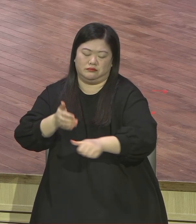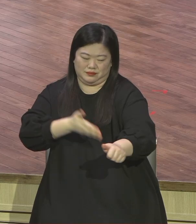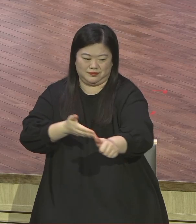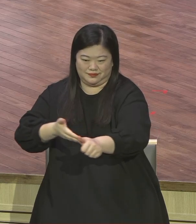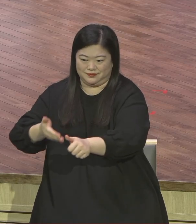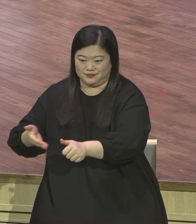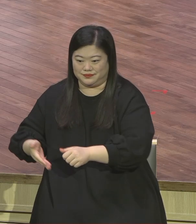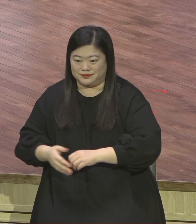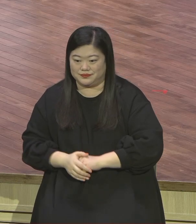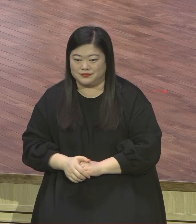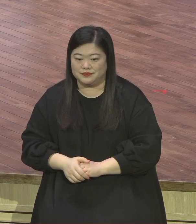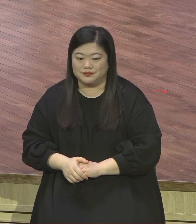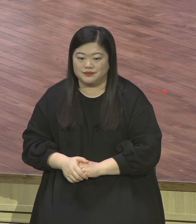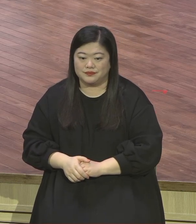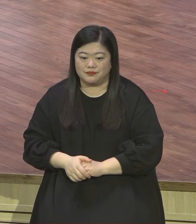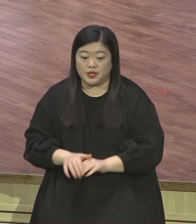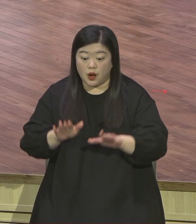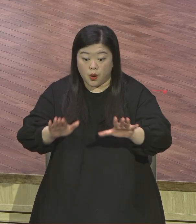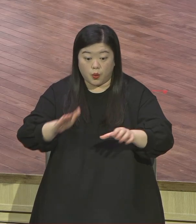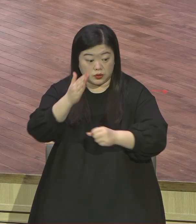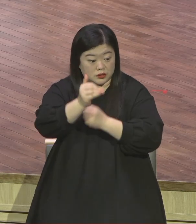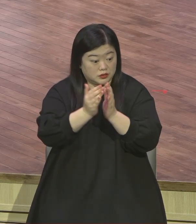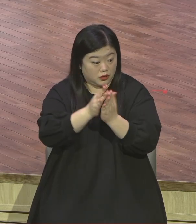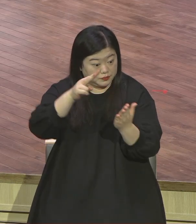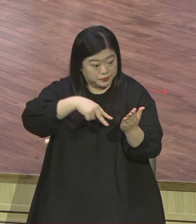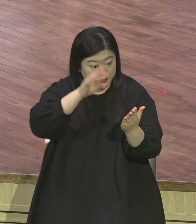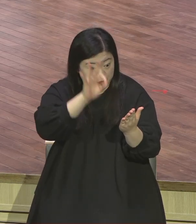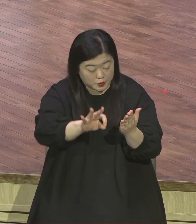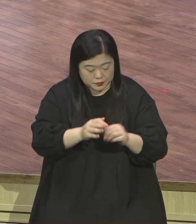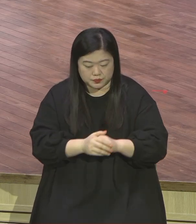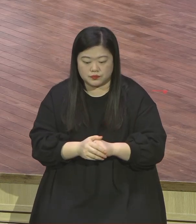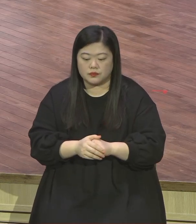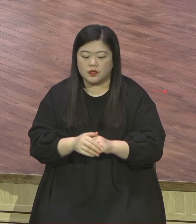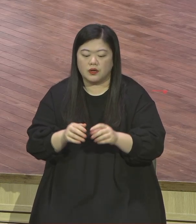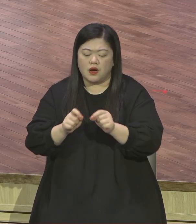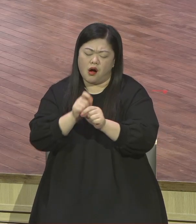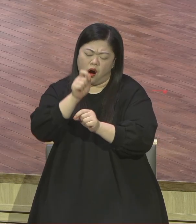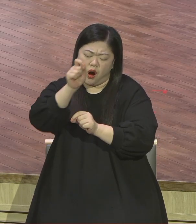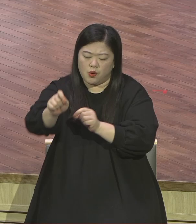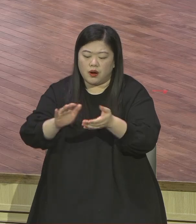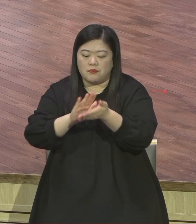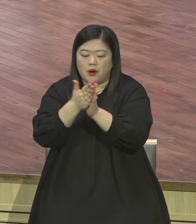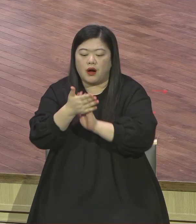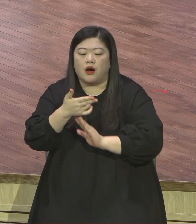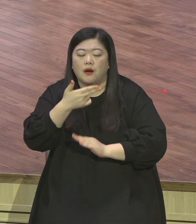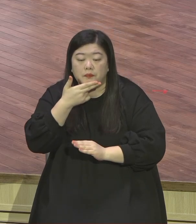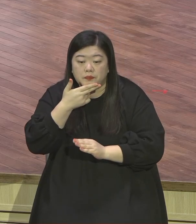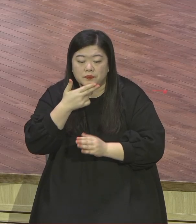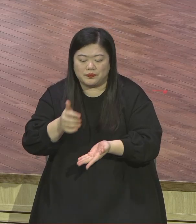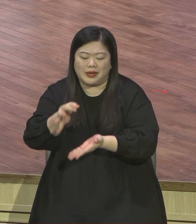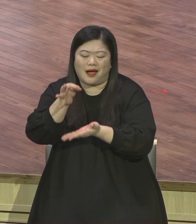오늘 본문에 보면 영원 불변하는 절대 가치가 무엇이냐 그걸 잘 보여주고 있습니다.